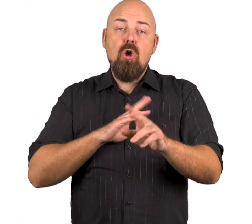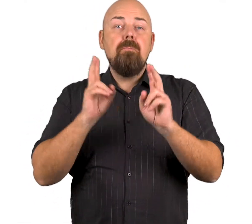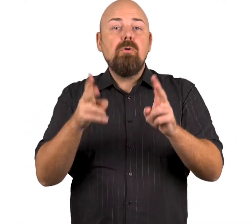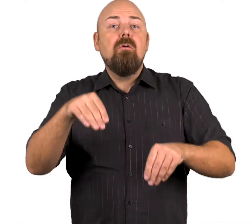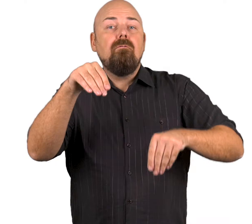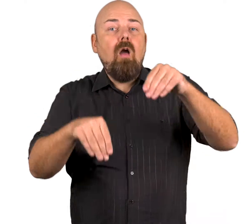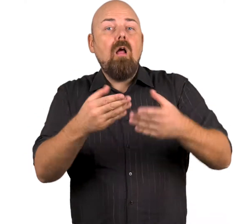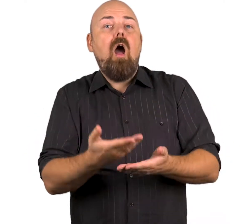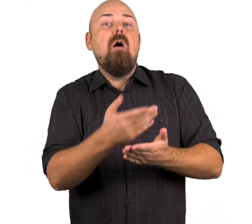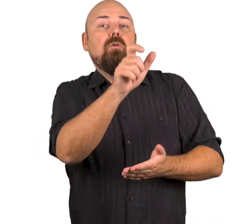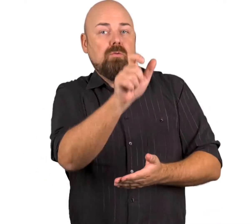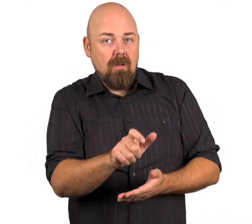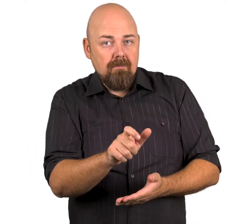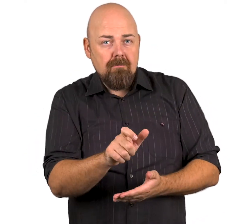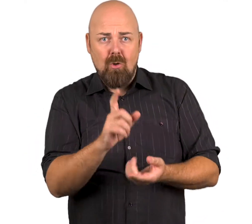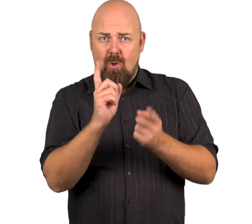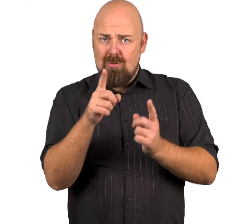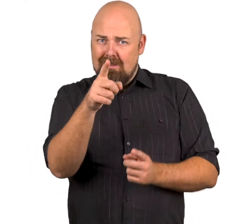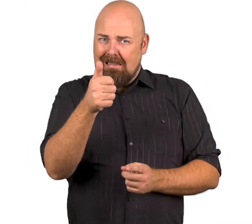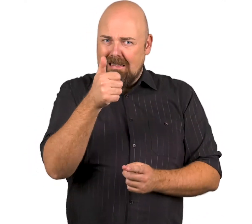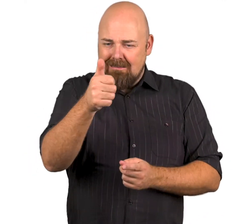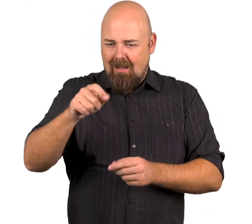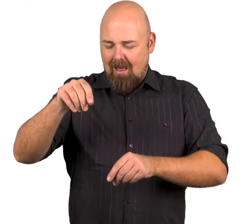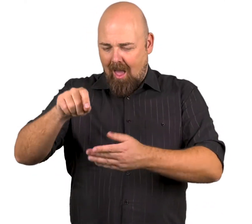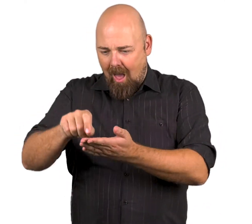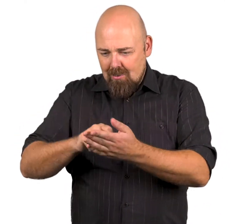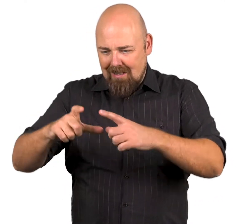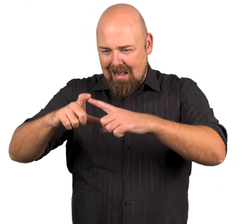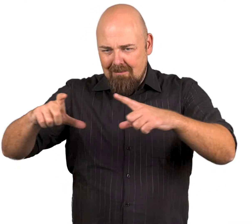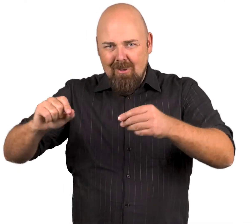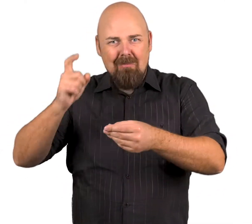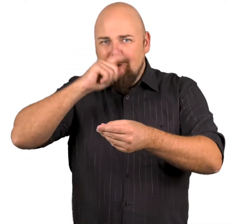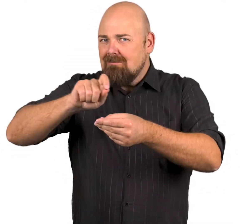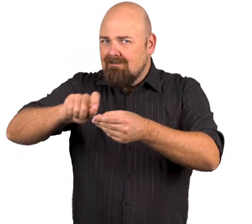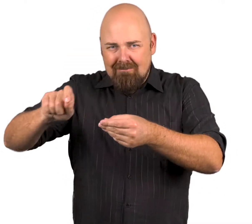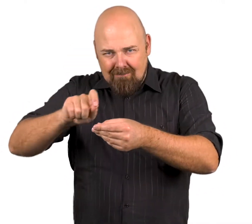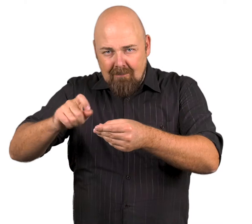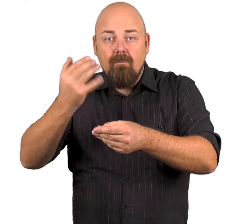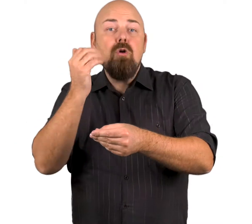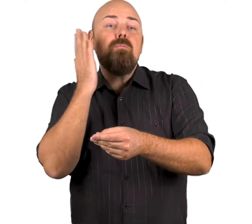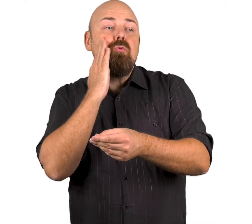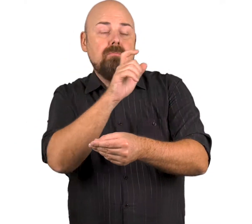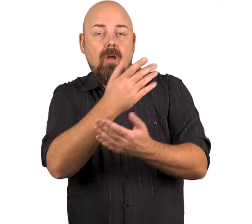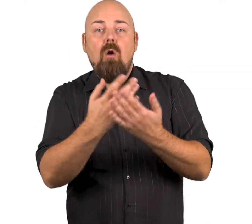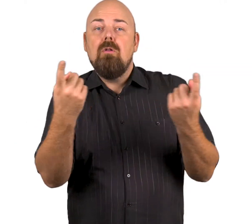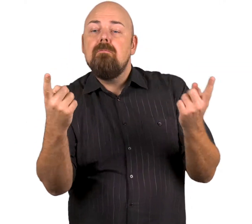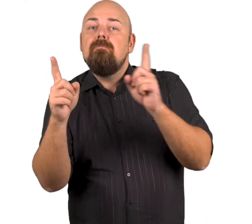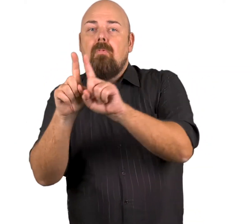Äänestyspaikalla on myös vaaliavustaja. Voit pyytää hänet avuksi äänestyskoppiin, jos et itse pysty